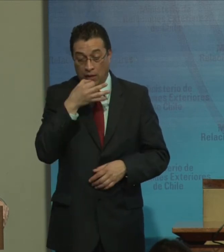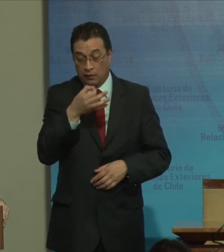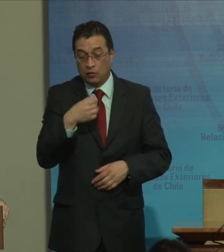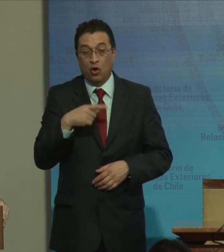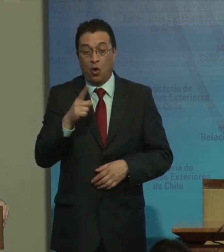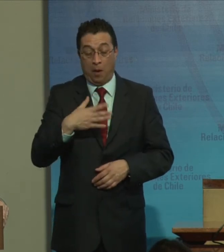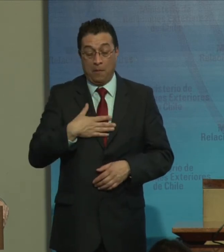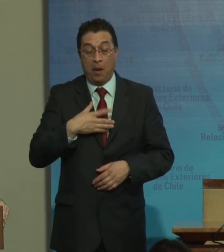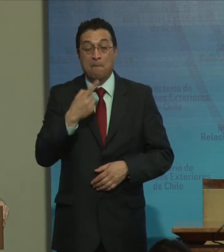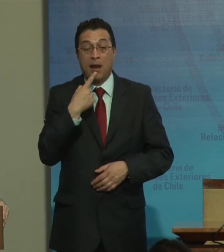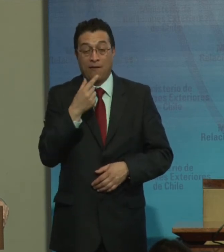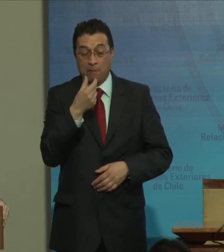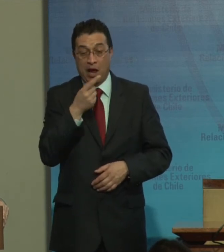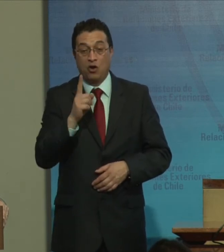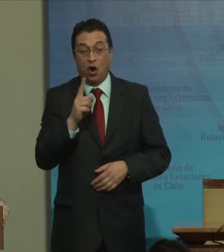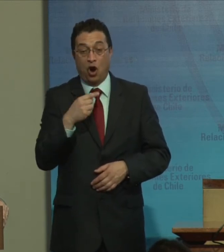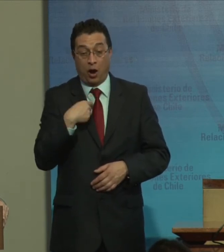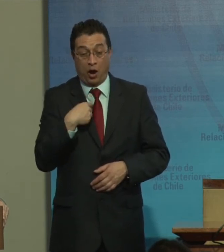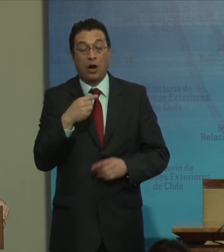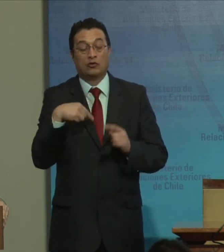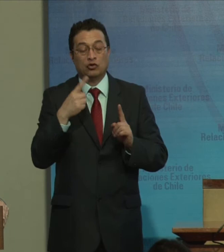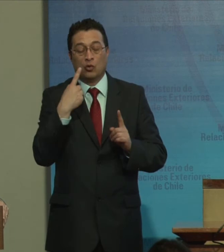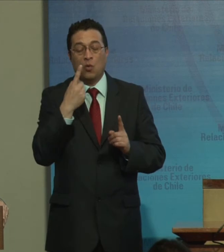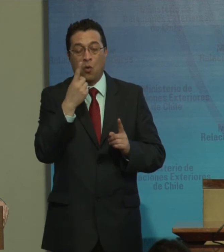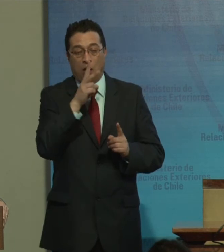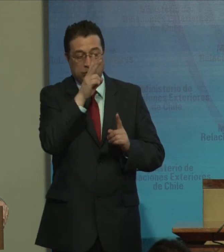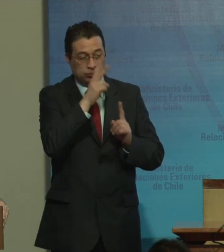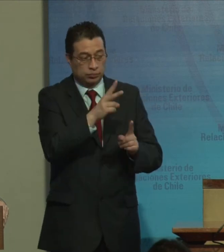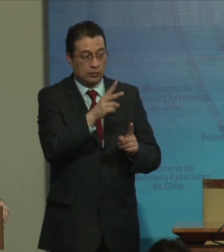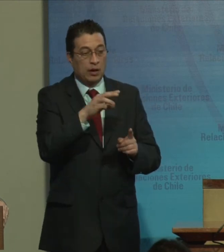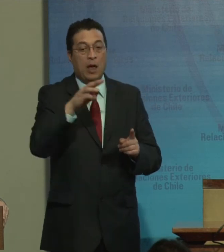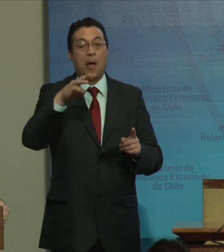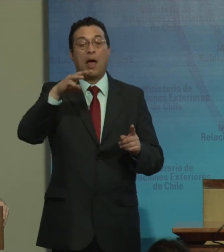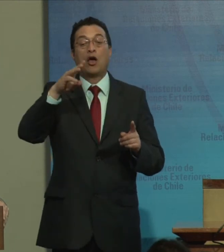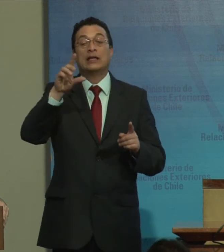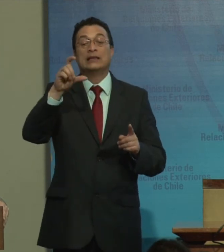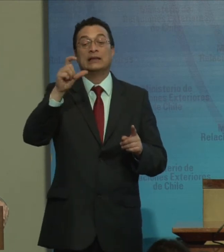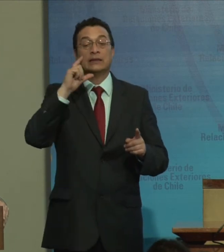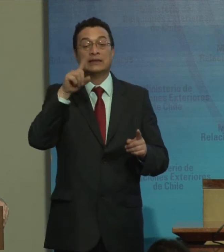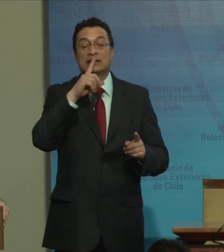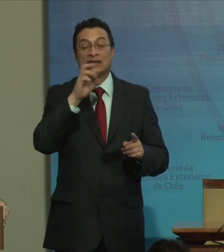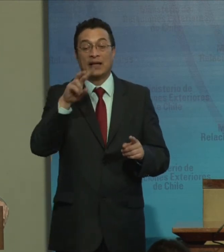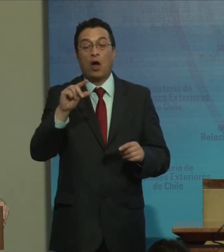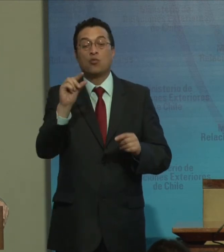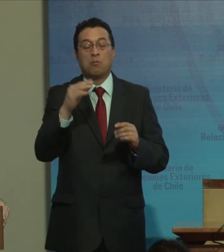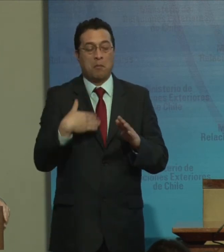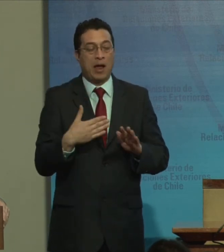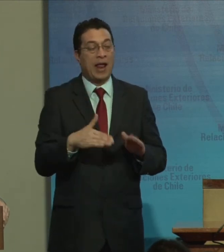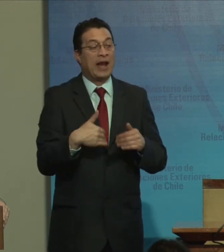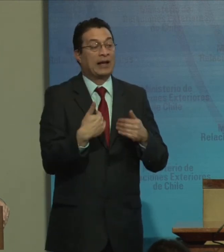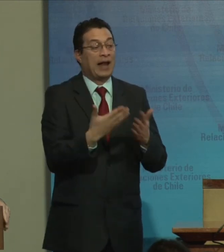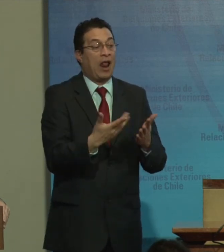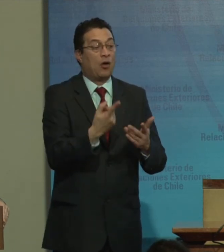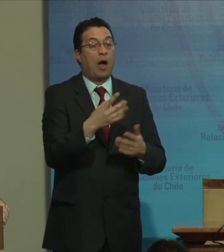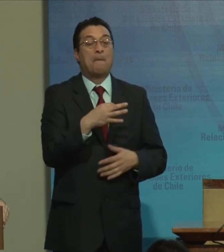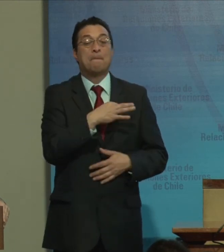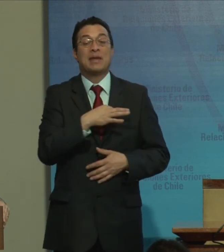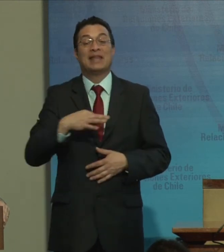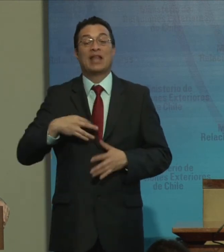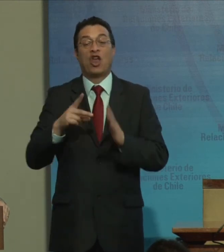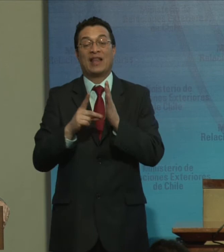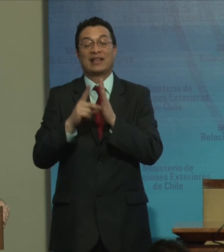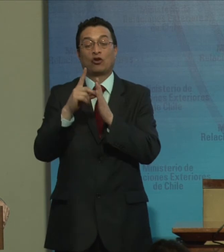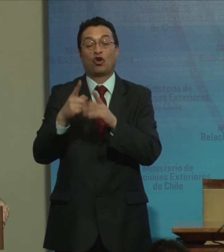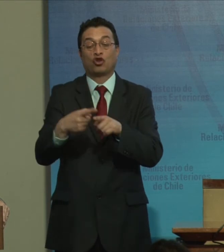con mis palabras, sino con un reconocimiento a María Soledad Cisterna, con un pequeño regalo de parte del Ministerio de Desarrollo